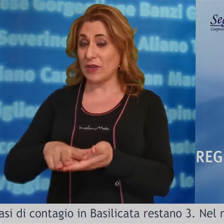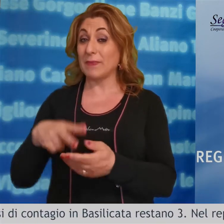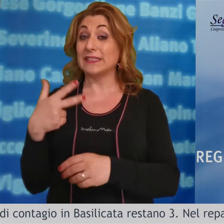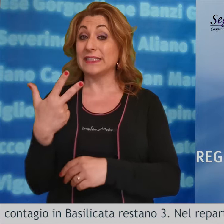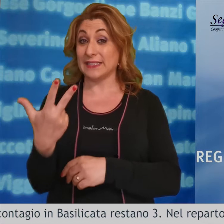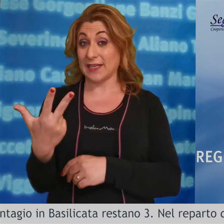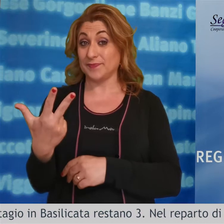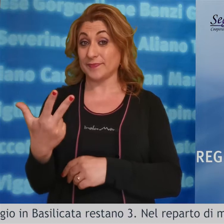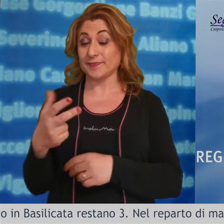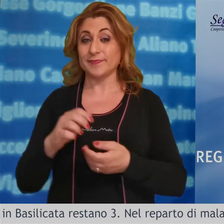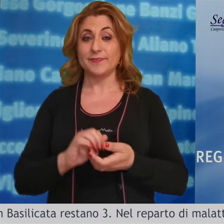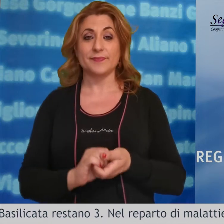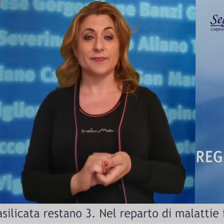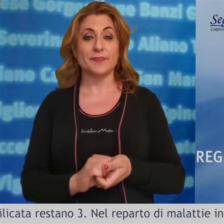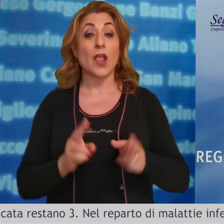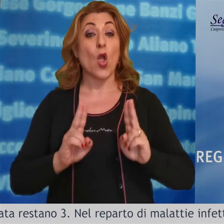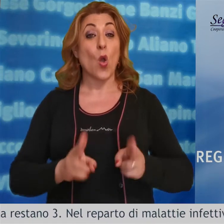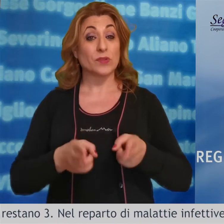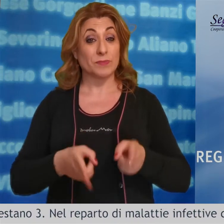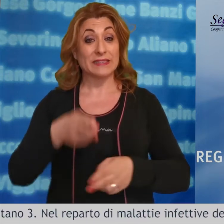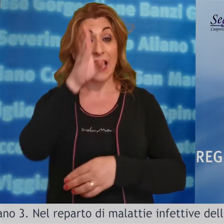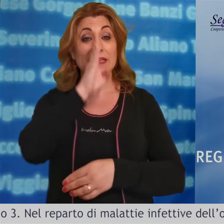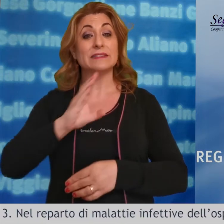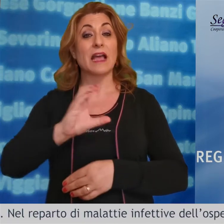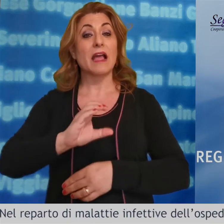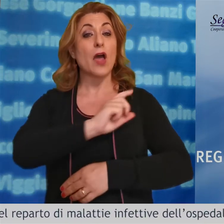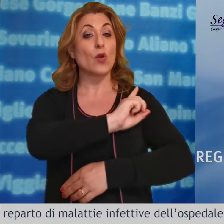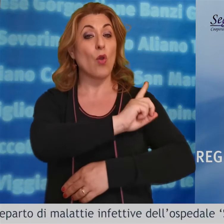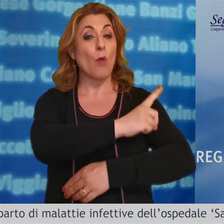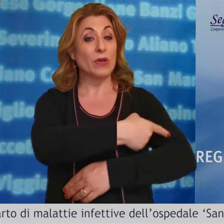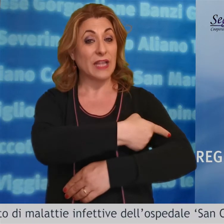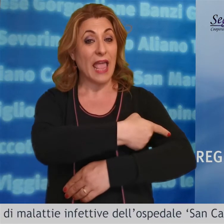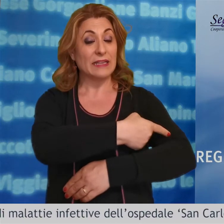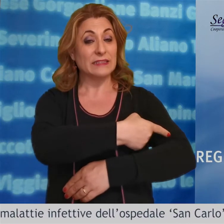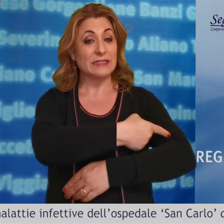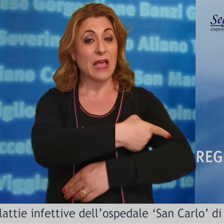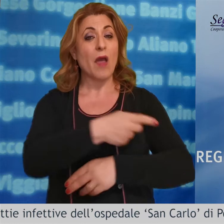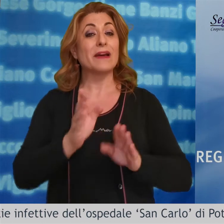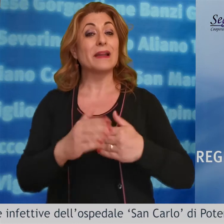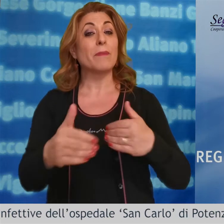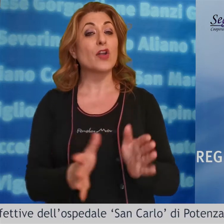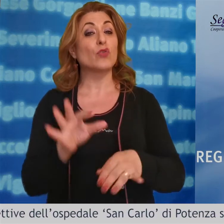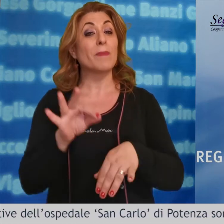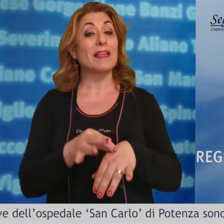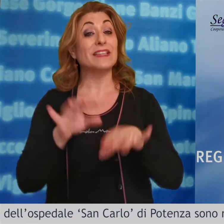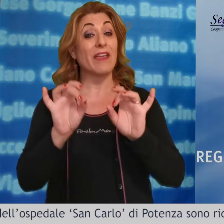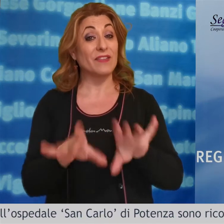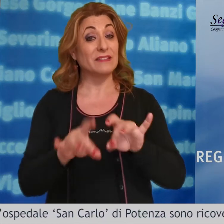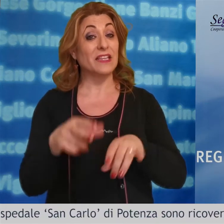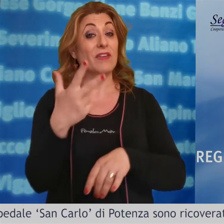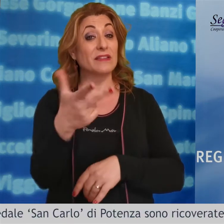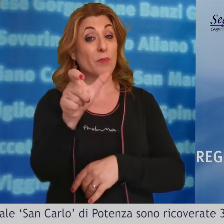restano tre. Nel reparto di malattie infettive dell'ospedale San Carlo di Potenza sono